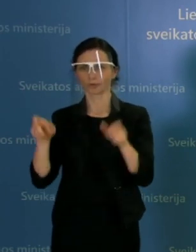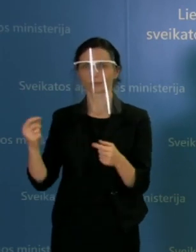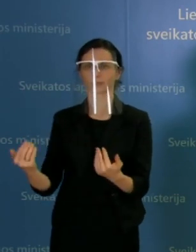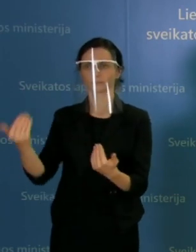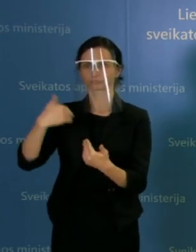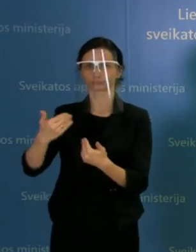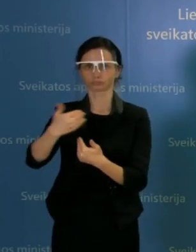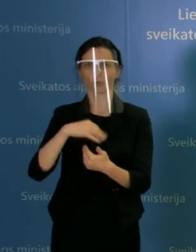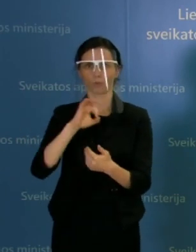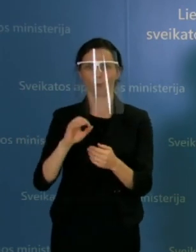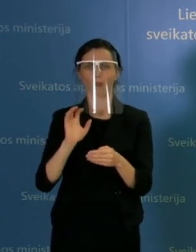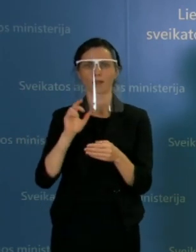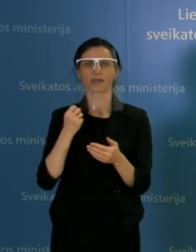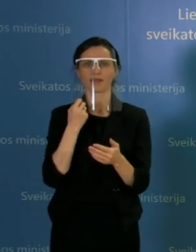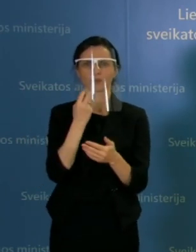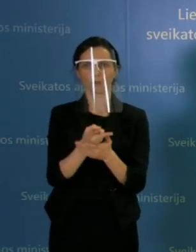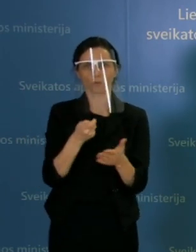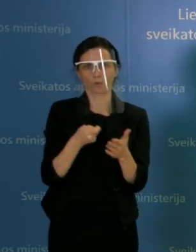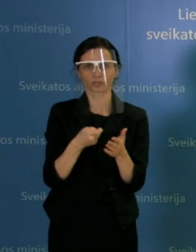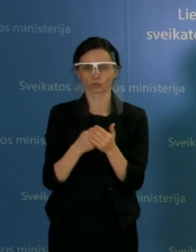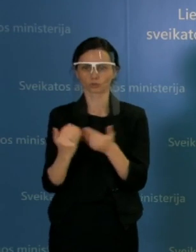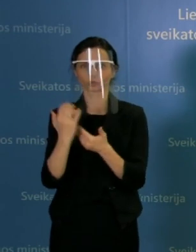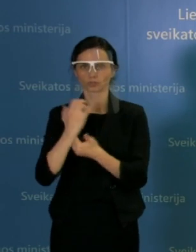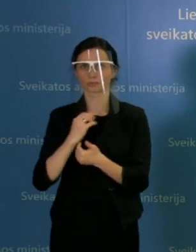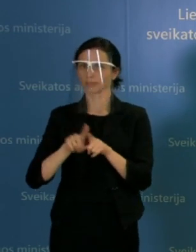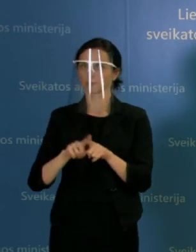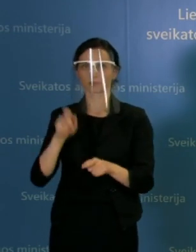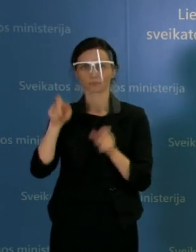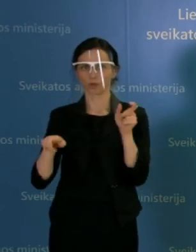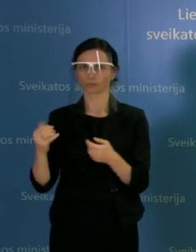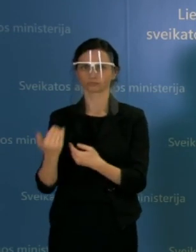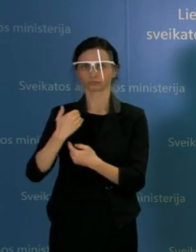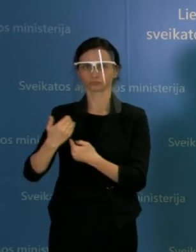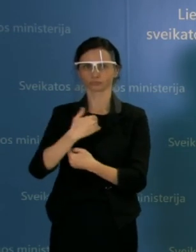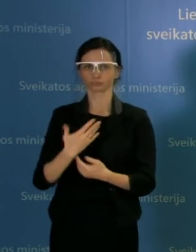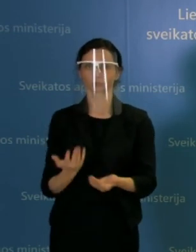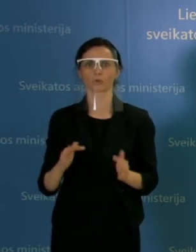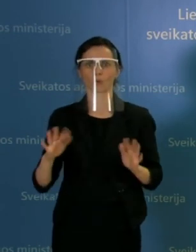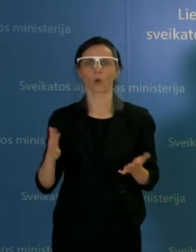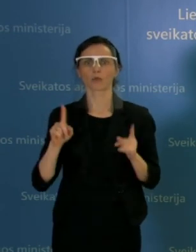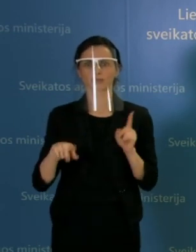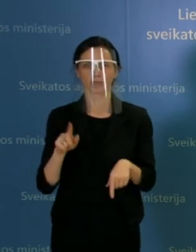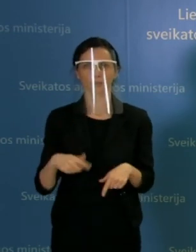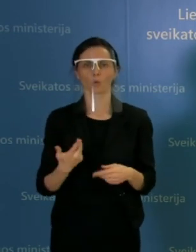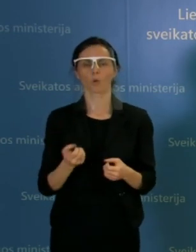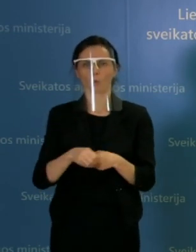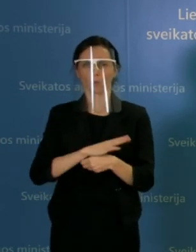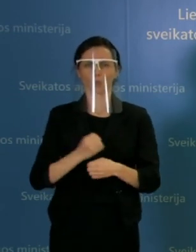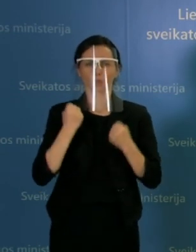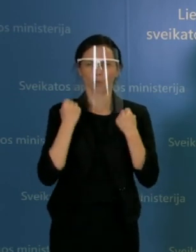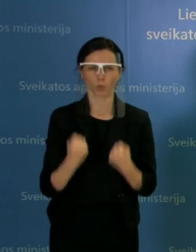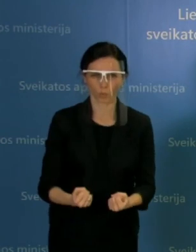siuntimais. Kaip vertinate siūlymą rehabilitaciją įsiųsti pacientus persirgusius sunkesnę koronaviruso formą?